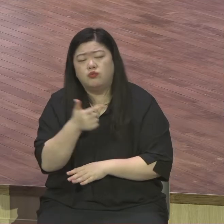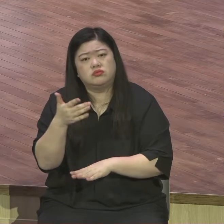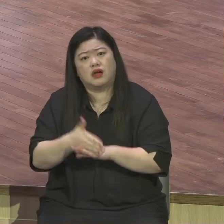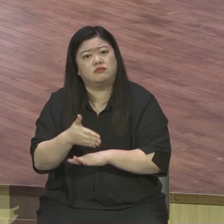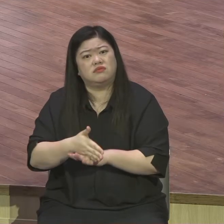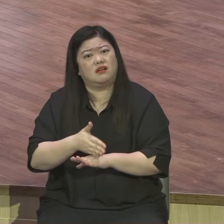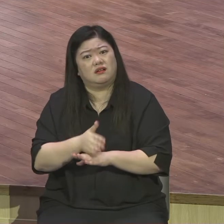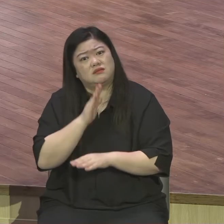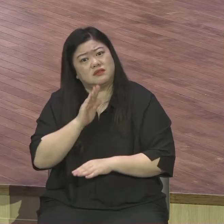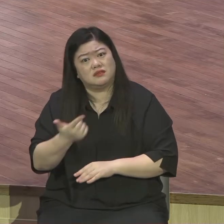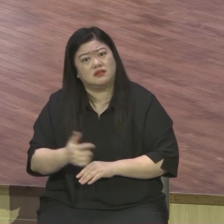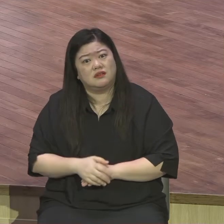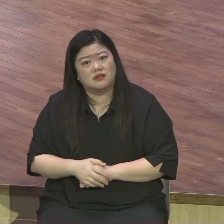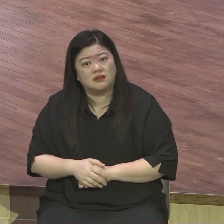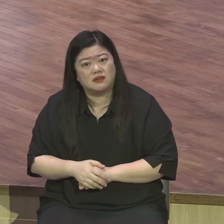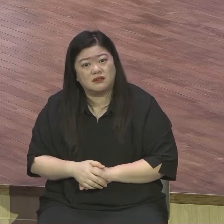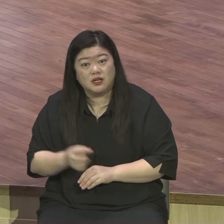기회가 왔다 보통 축복이 아니에요